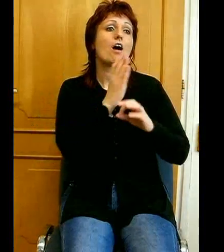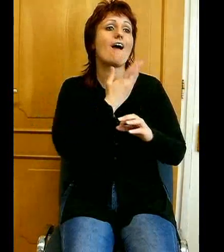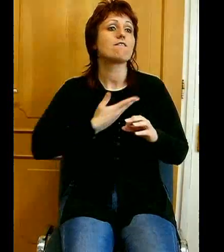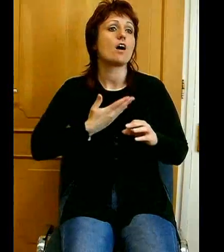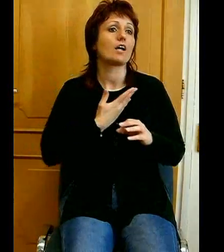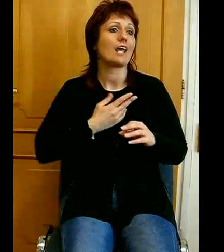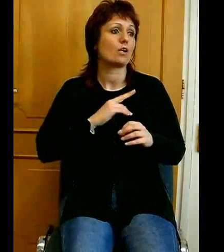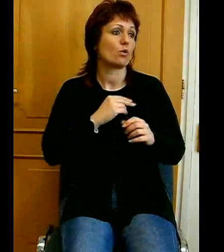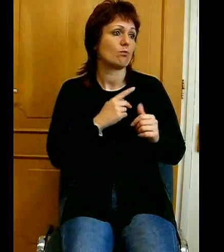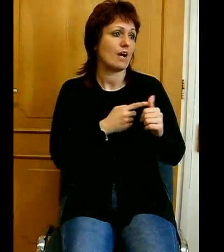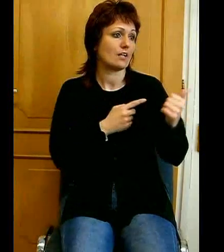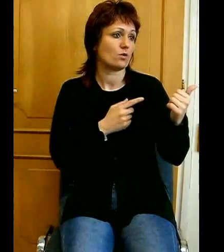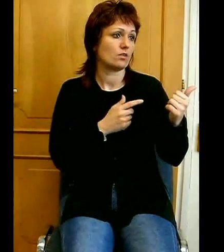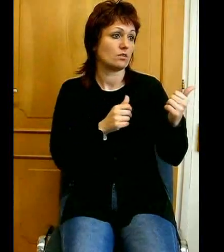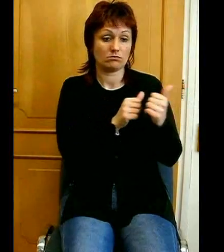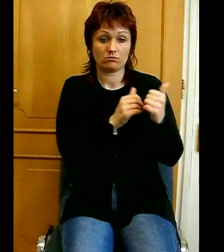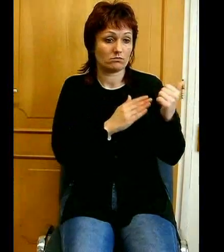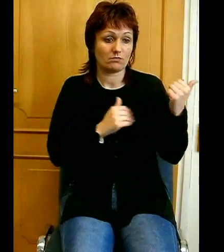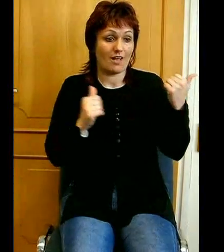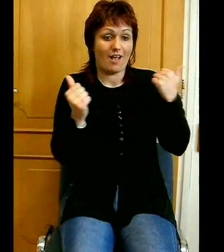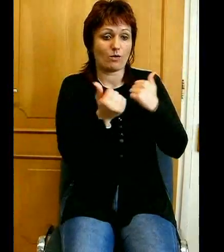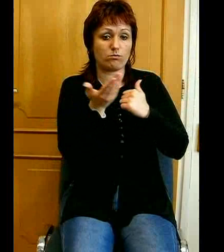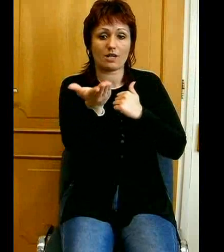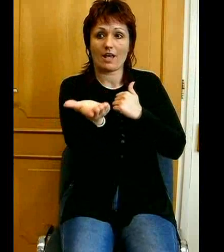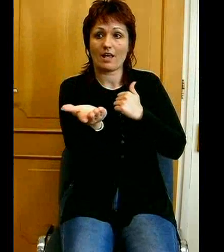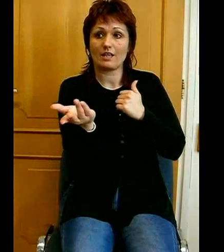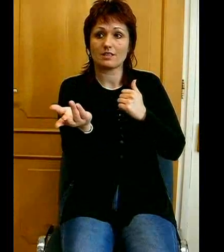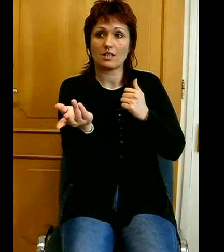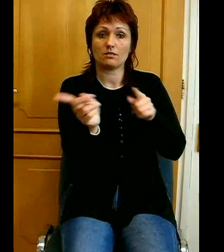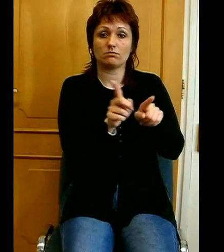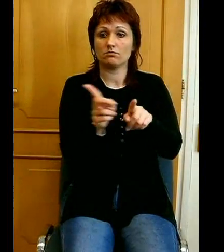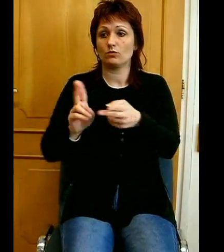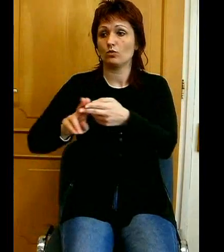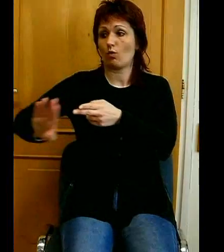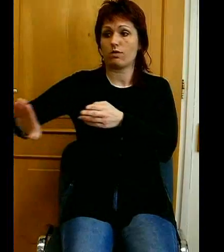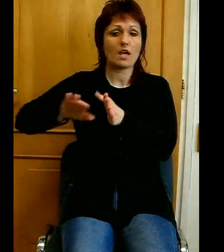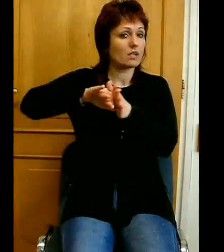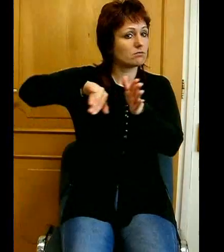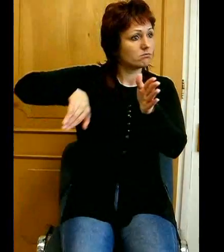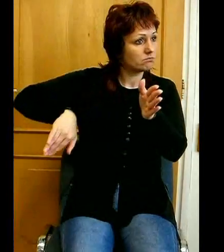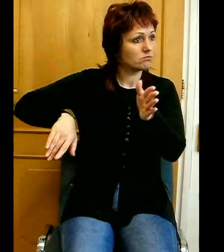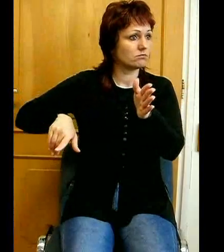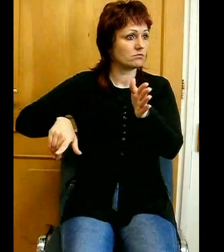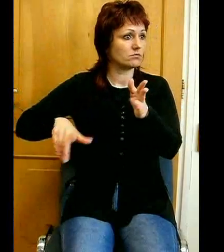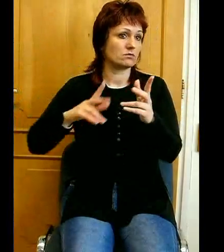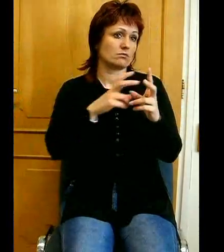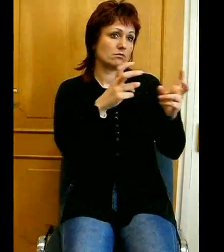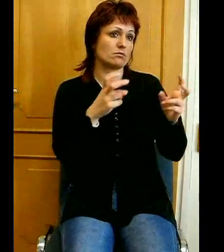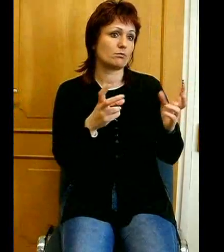Előbe helyezi, mint a többieket. És a Biblia elől többször világosan írja. Sokan